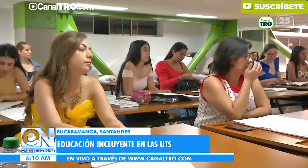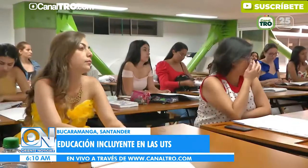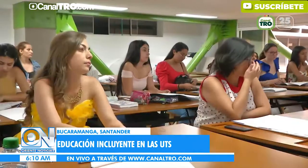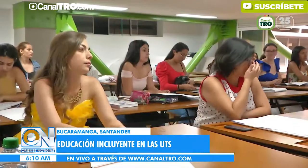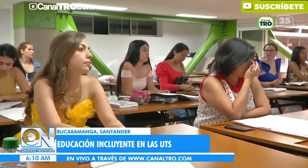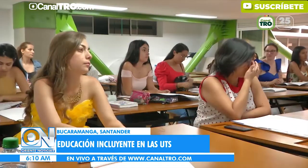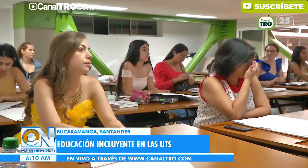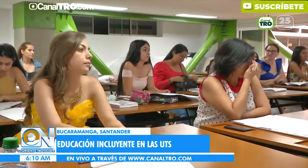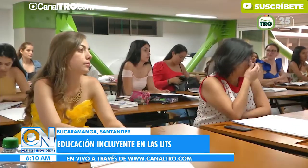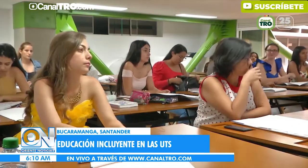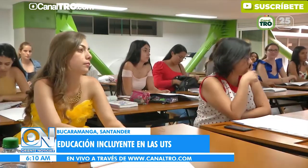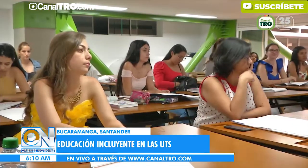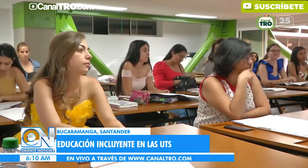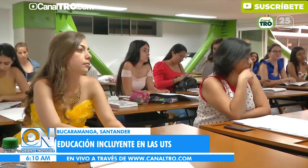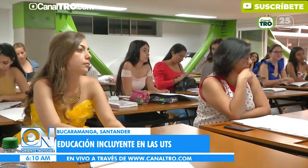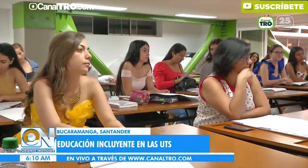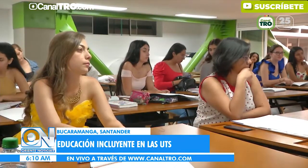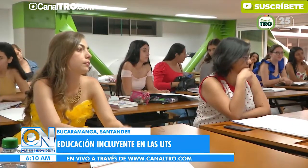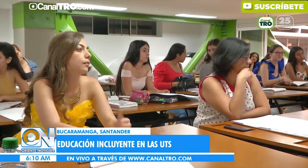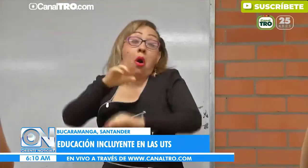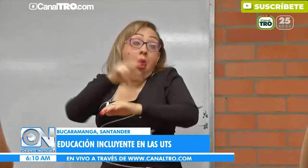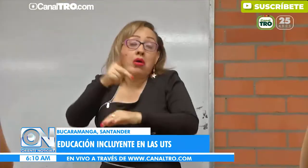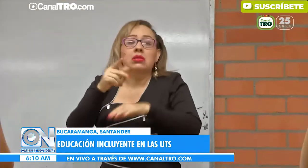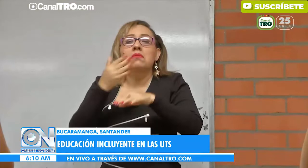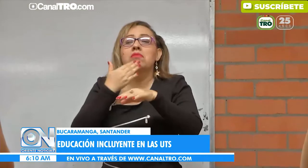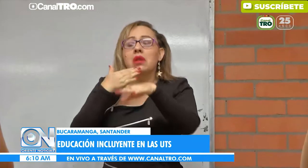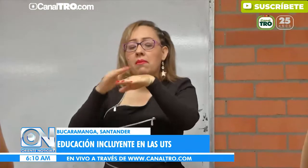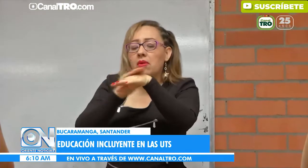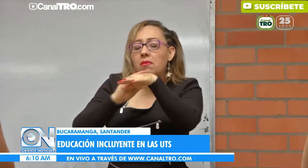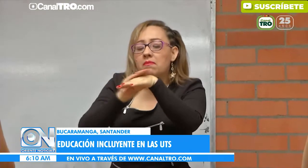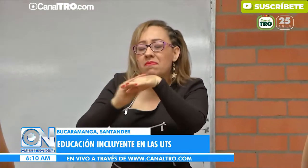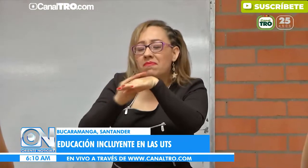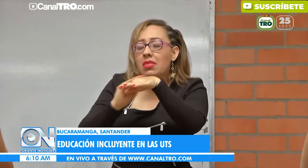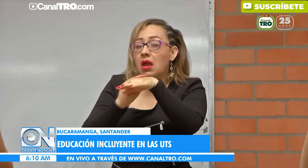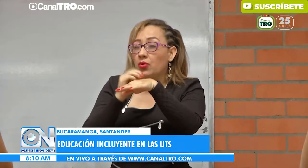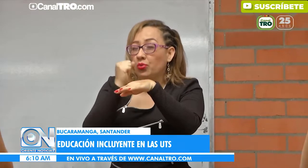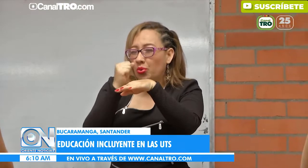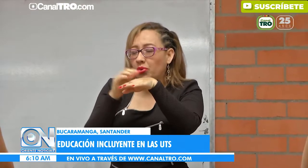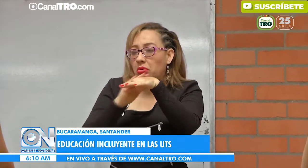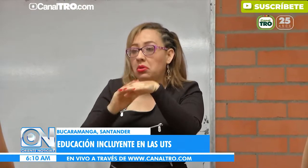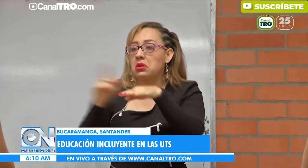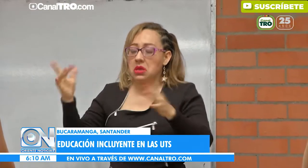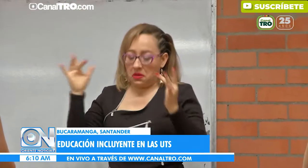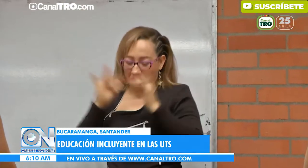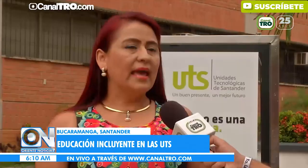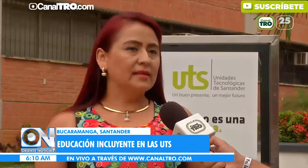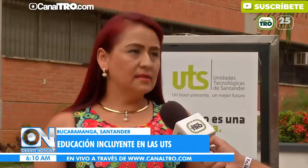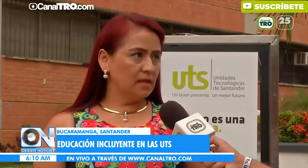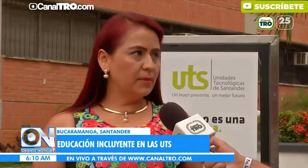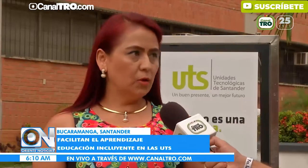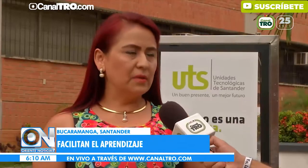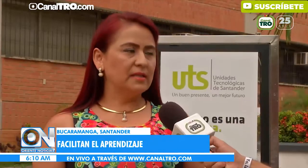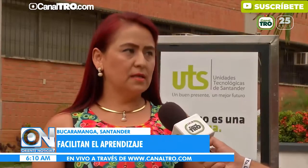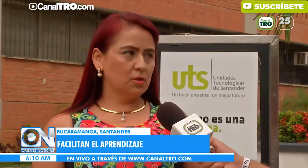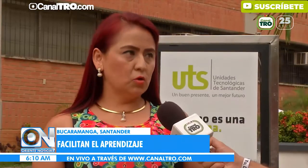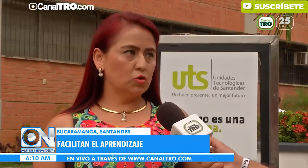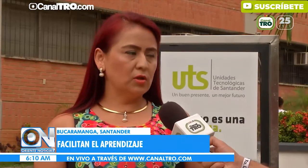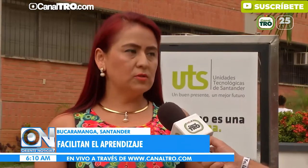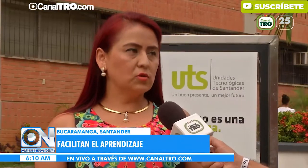institución ha venido generando políticas para hacer más fácil la educación de sus estudiantes. En diciembre de 2018, las